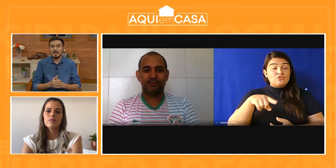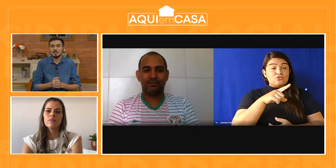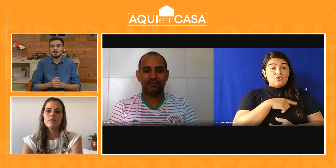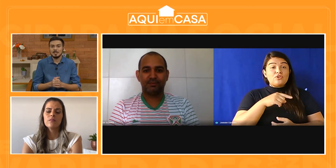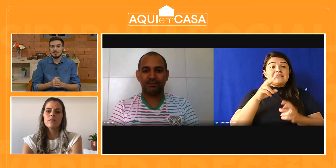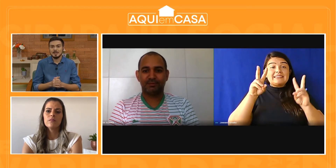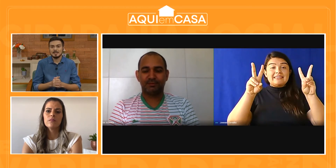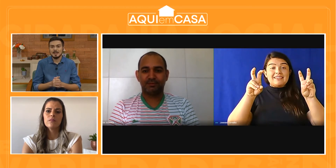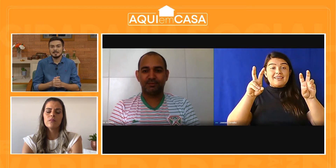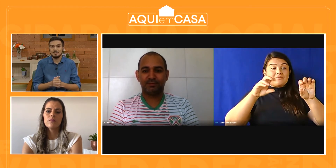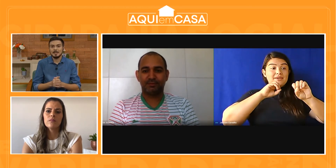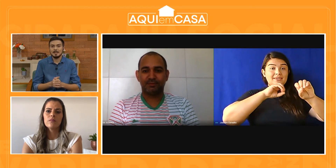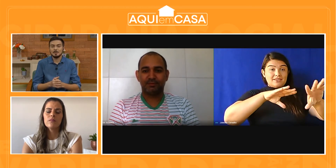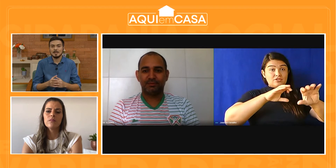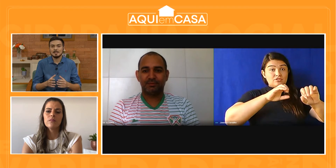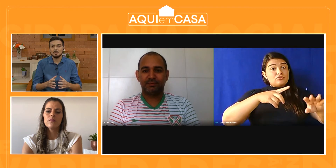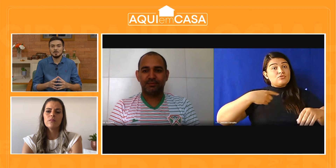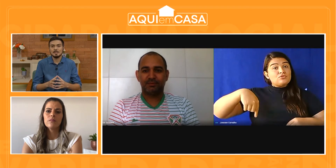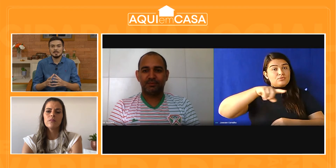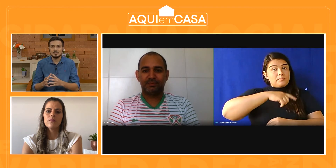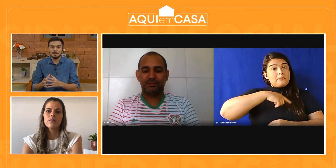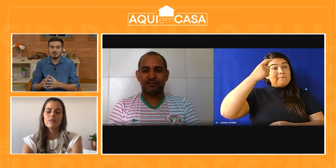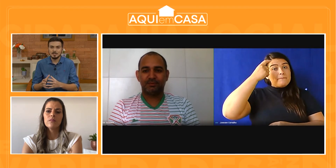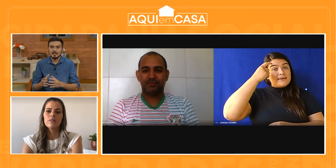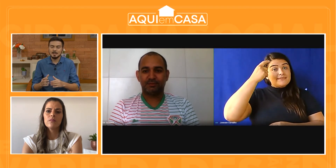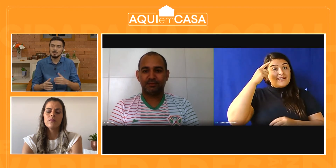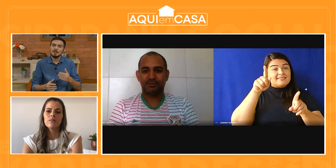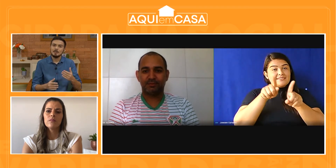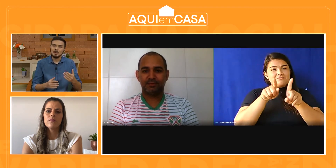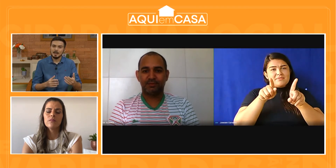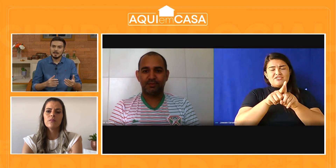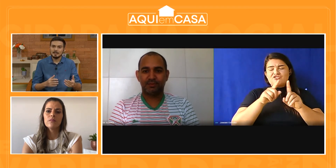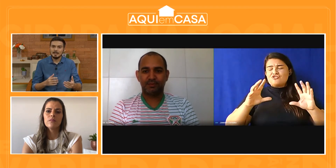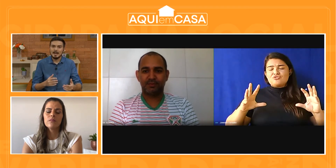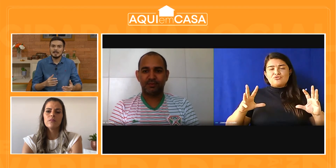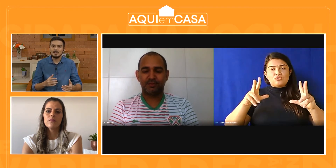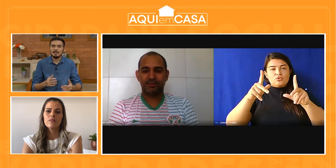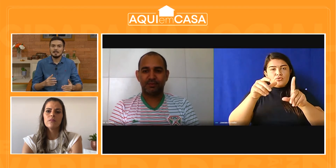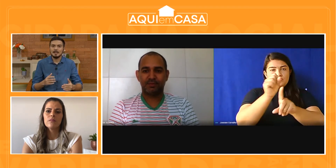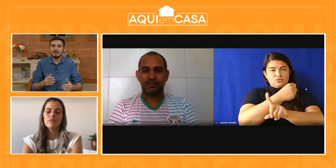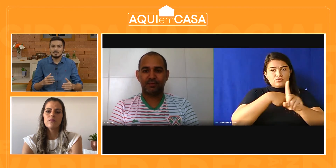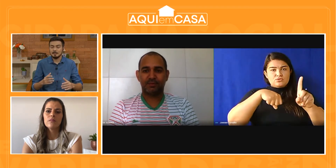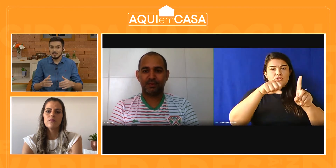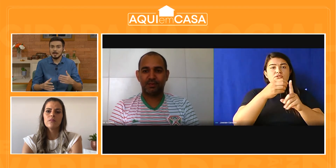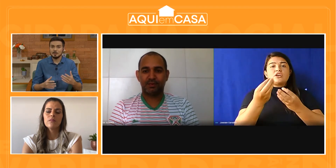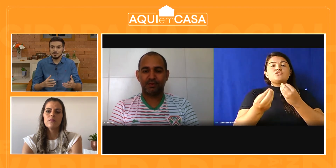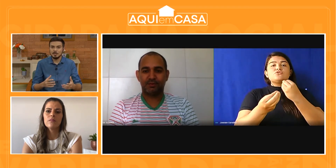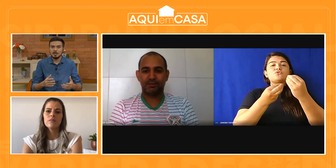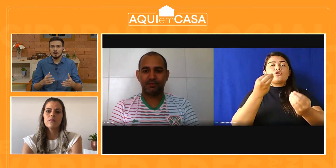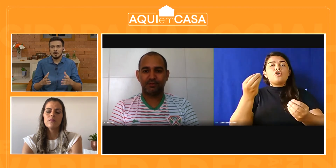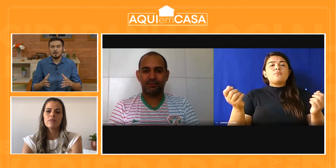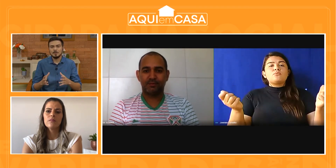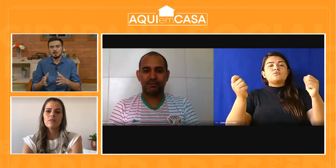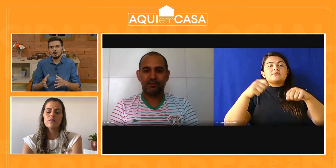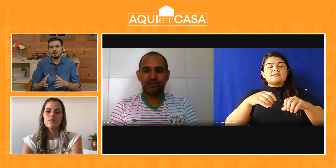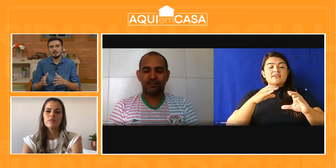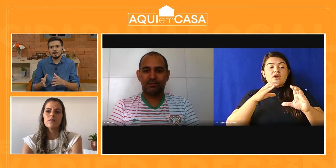a gente tem que pensar também na educação do restante da sociedade para lidar ali, né, e interagir com a pessoa que tem a